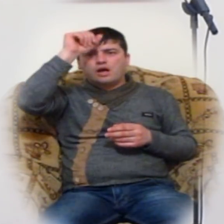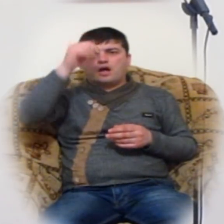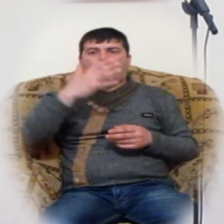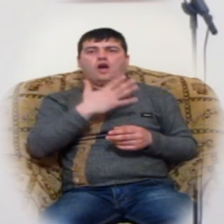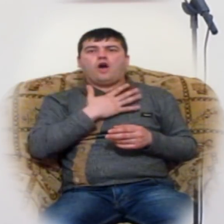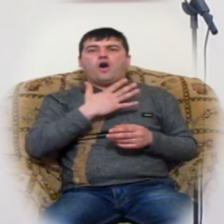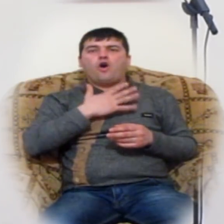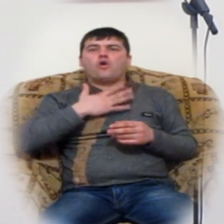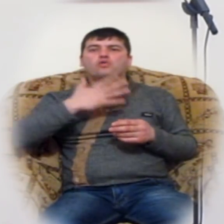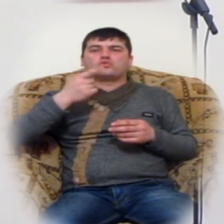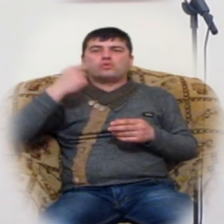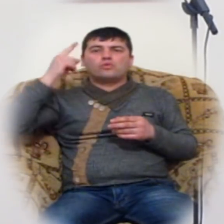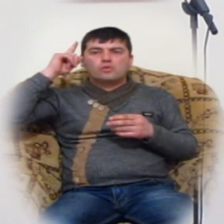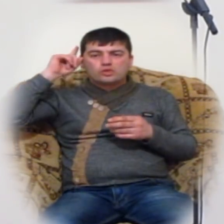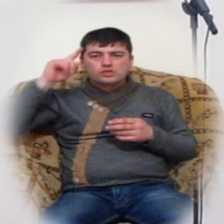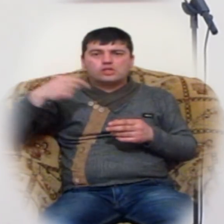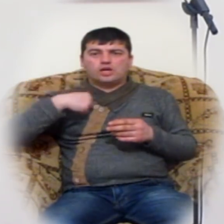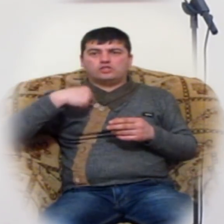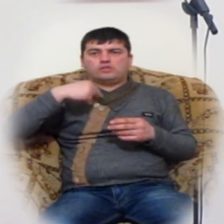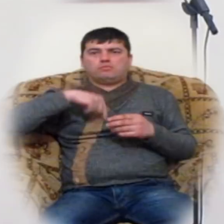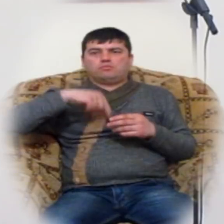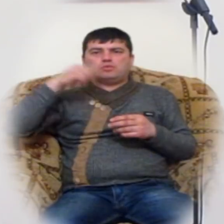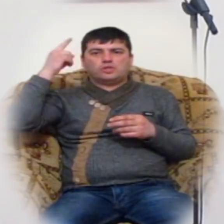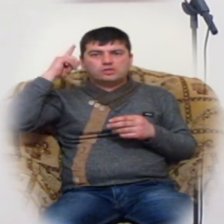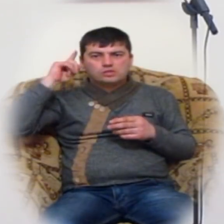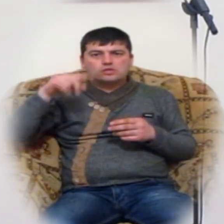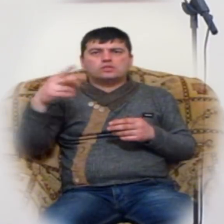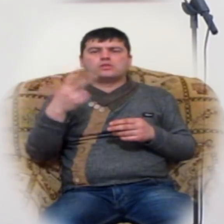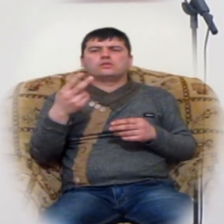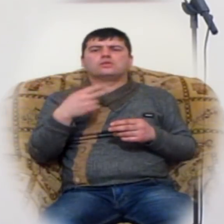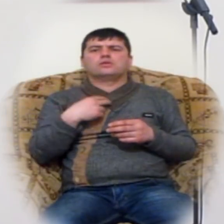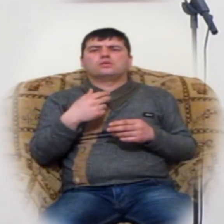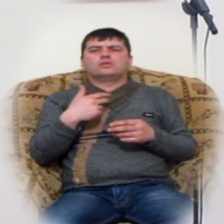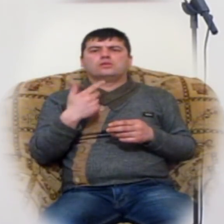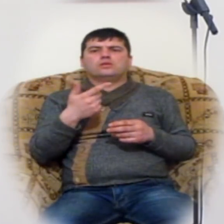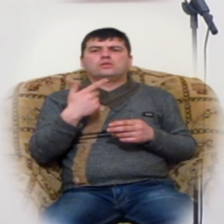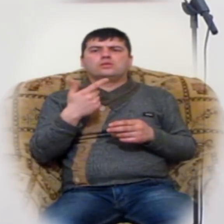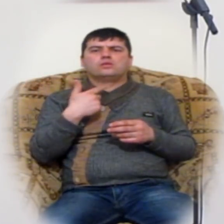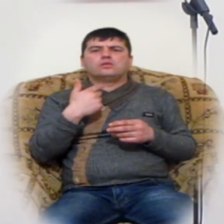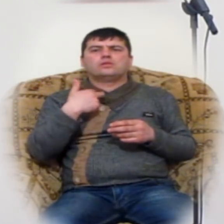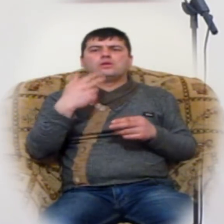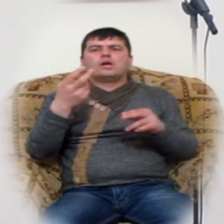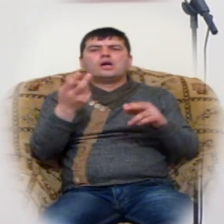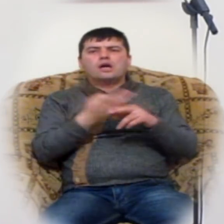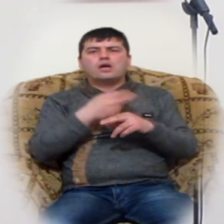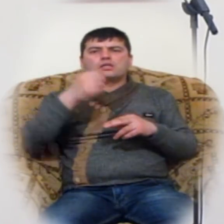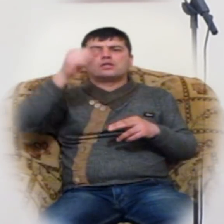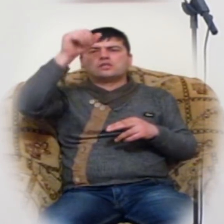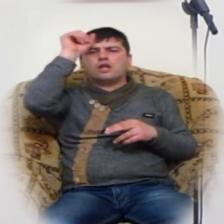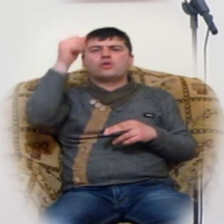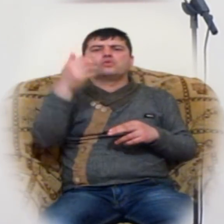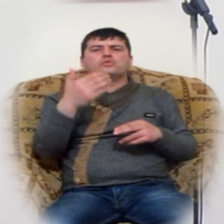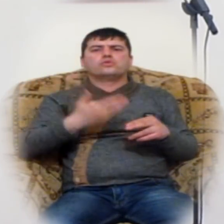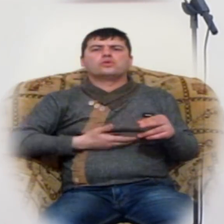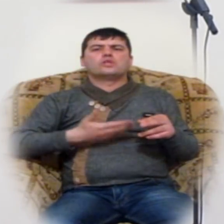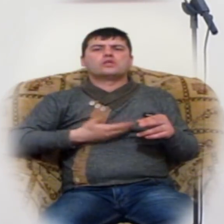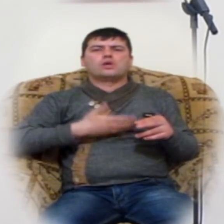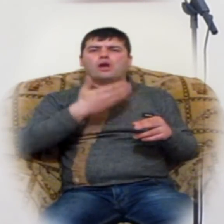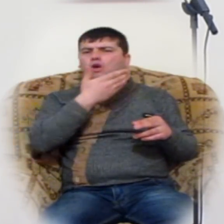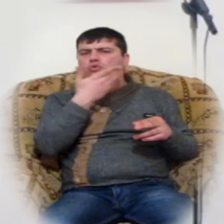ճանաչենք ինքներս մեզ, որ մենք առանց ասծո չունենք կյանք, մեն